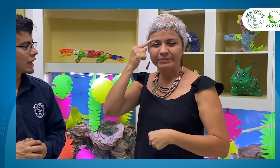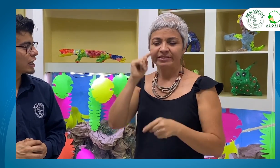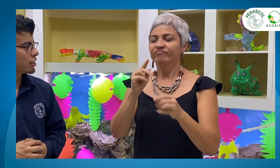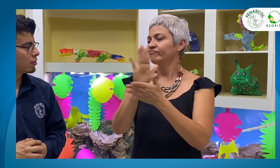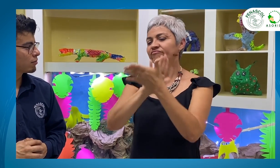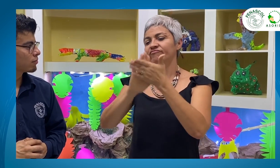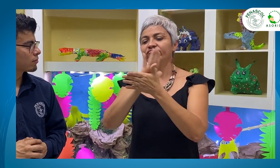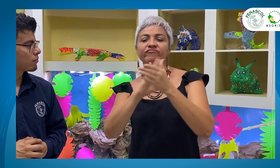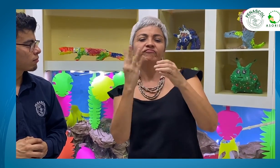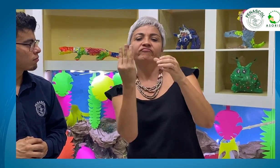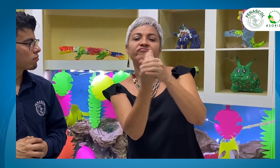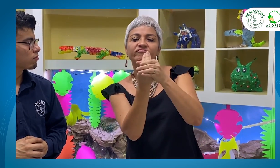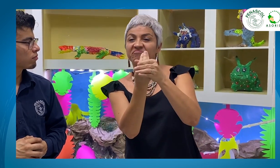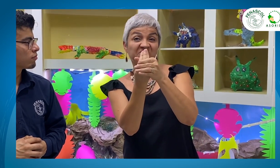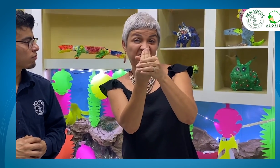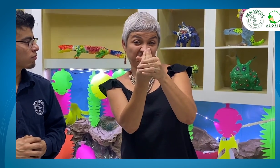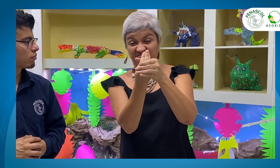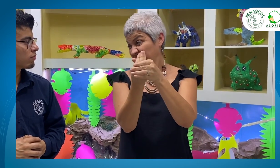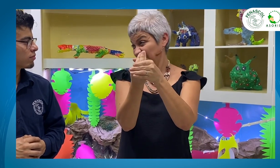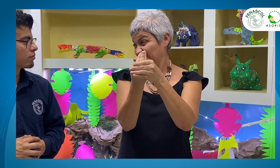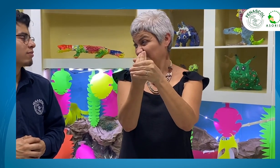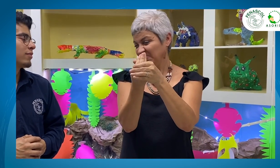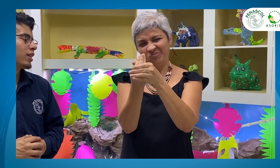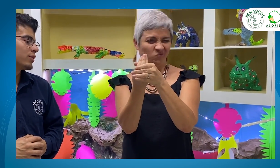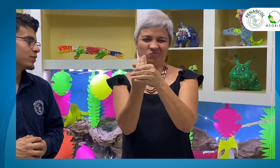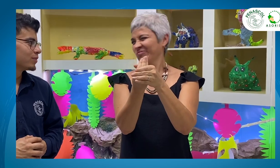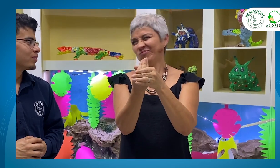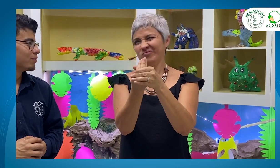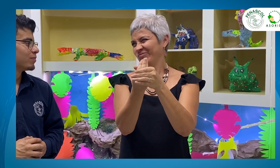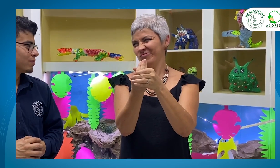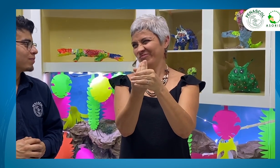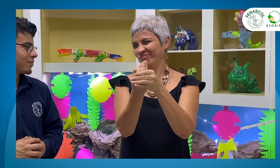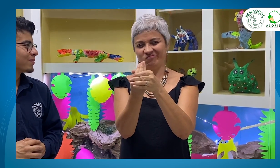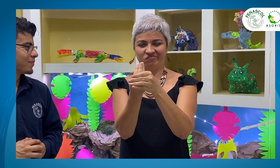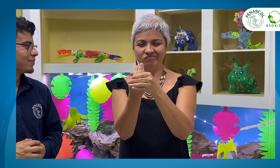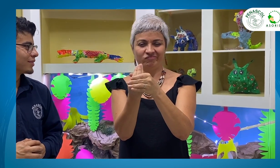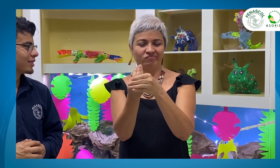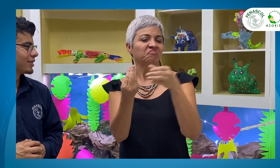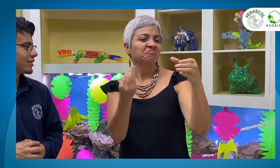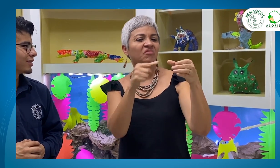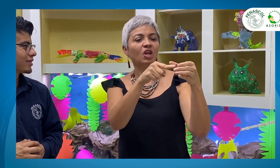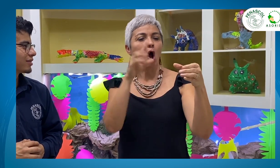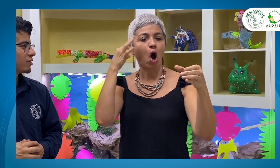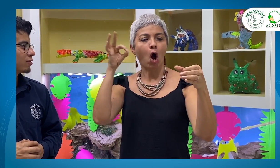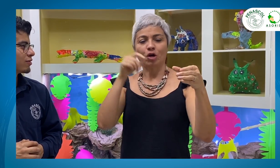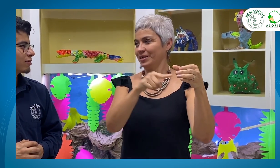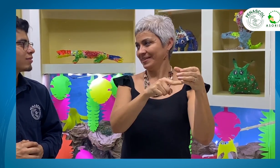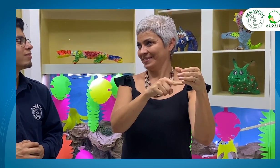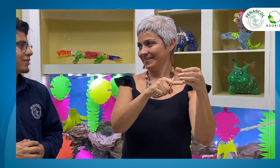No pensando en la seña de inclusión, porque esto lo que indica es insertar a un grupo de sordos en un